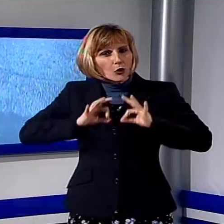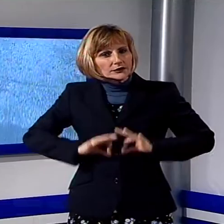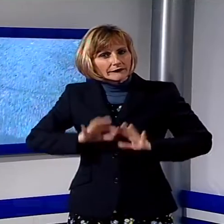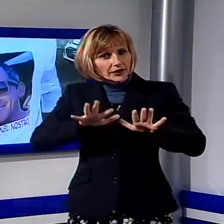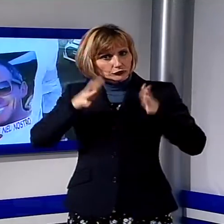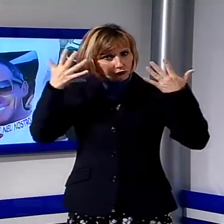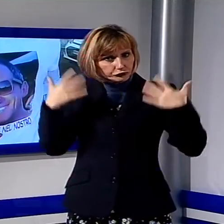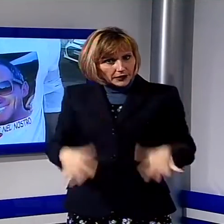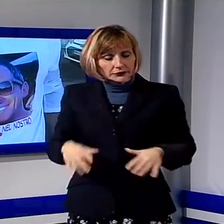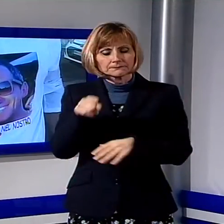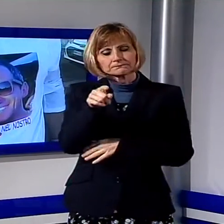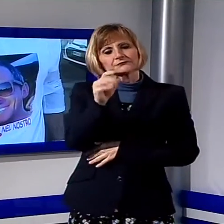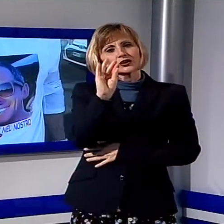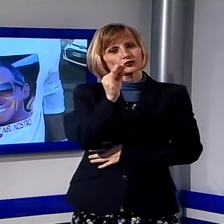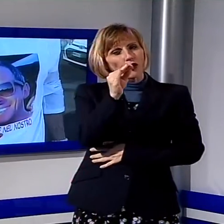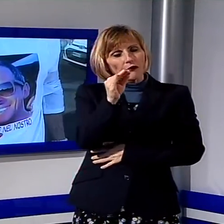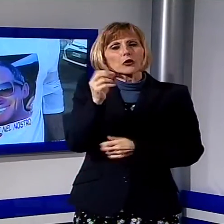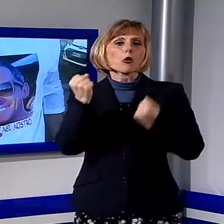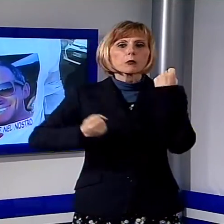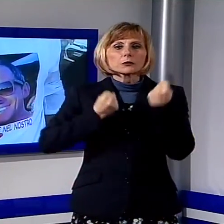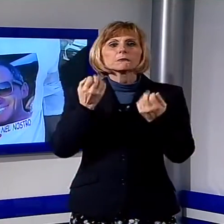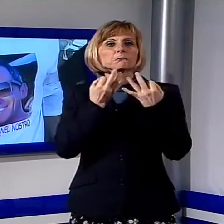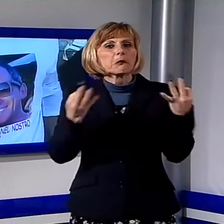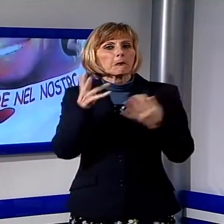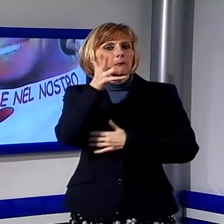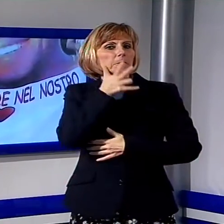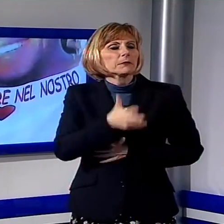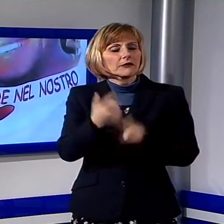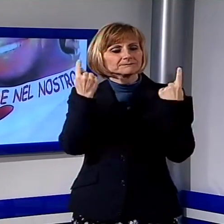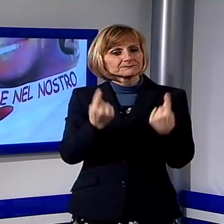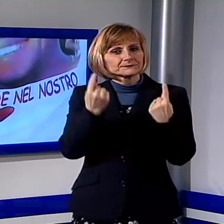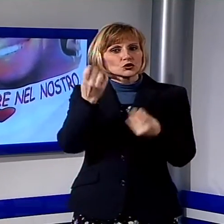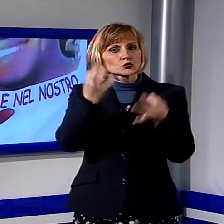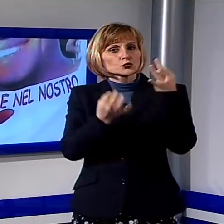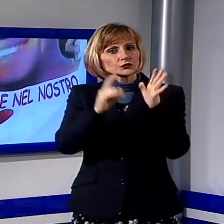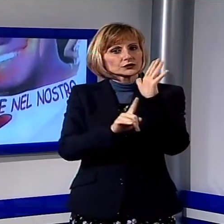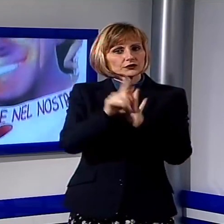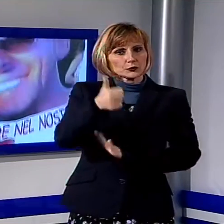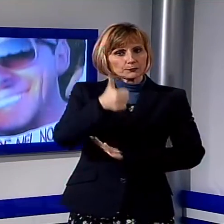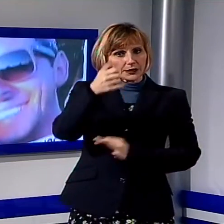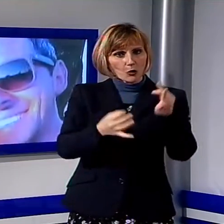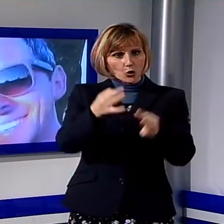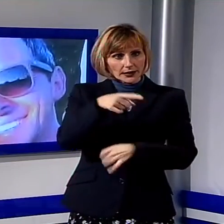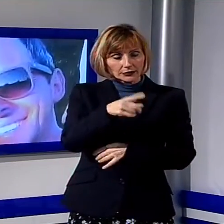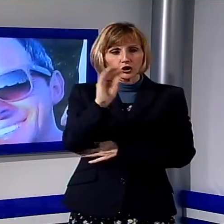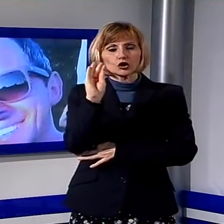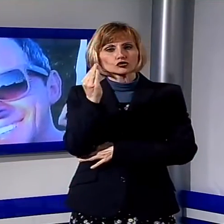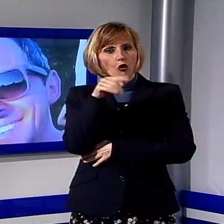condotta tenuta da ragazzo in attesa della definizione del giudizio di primo grado. Il giovane, infatti, è stato protagonista di altri